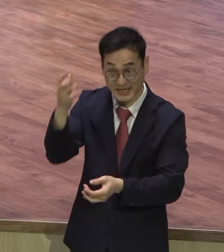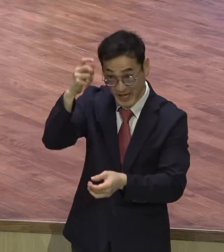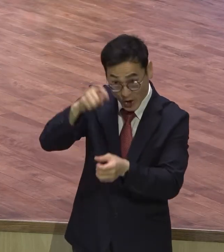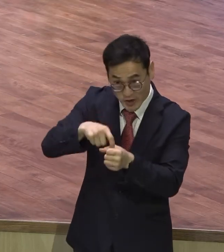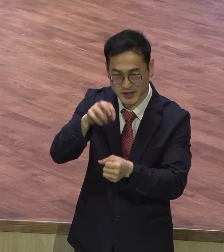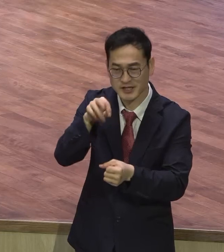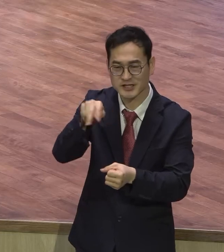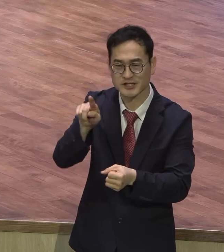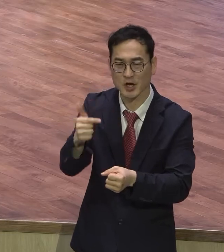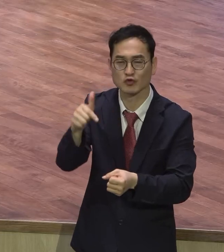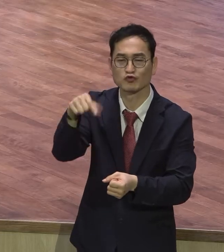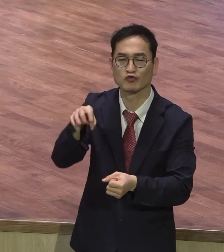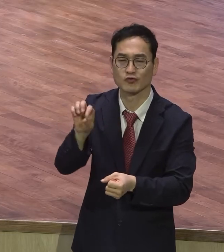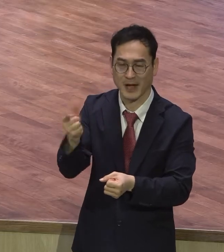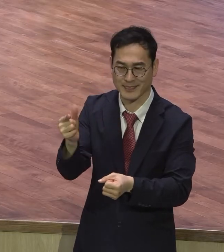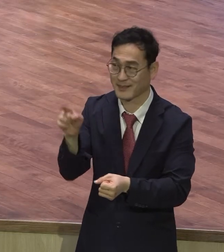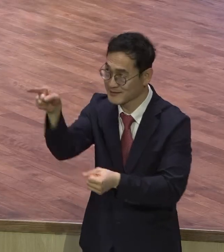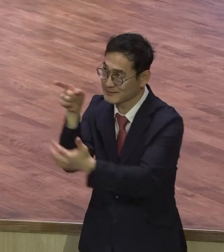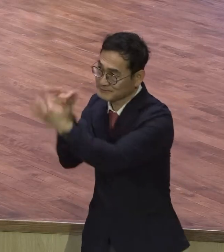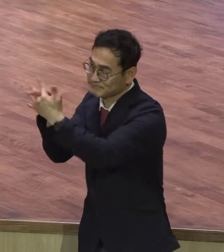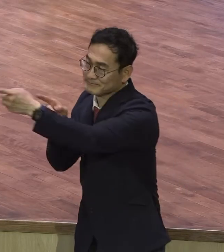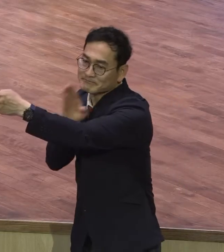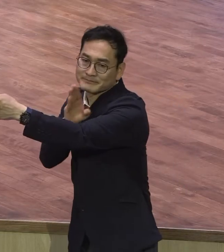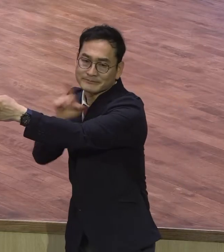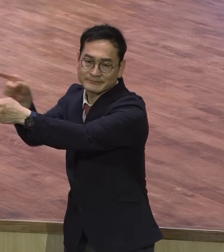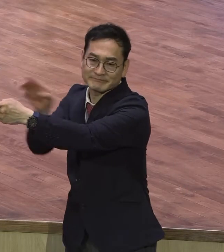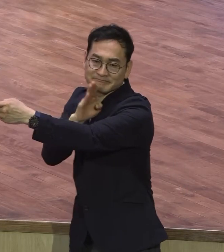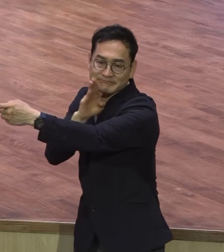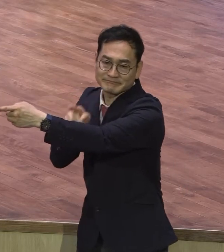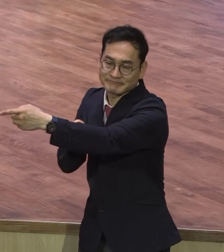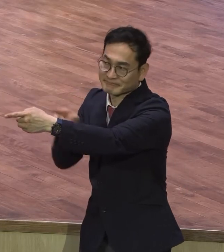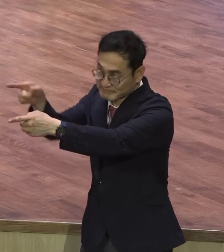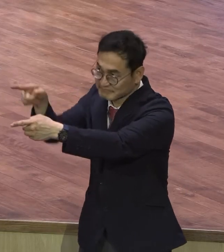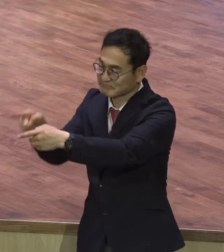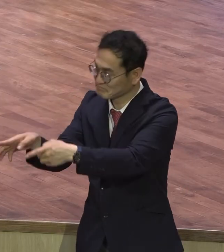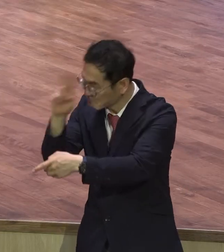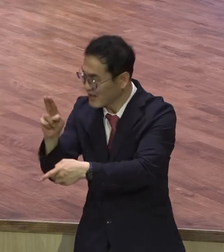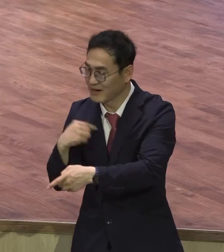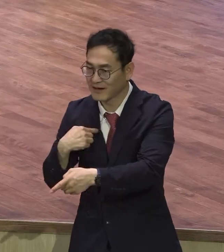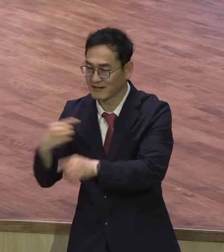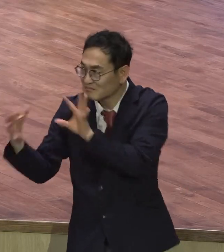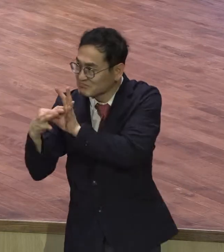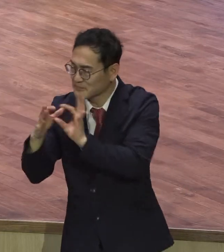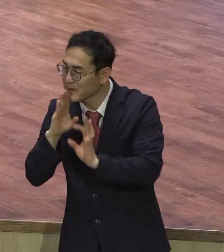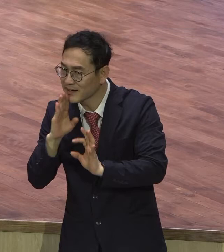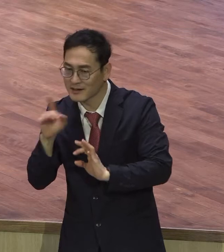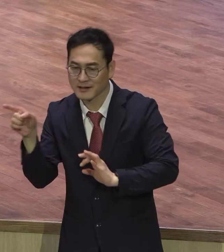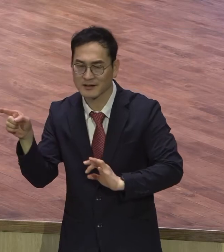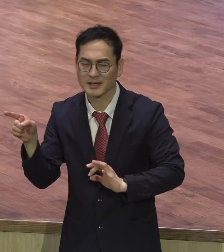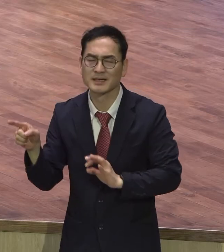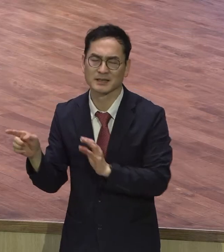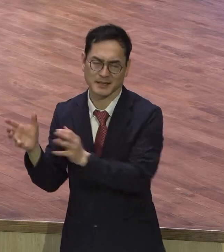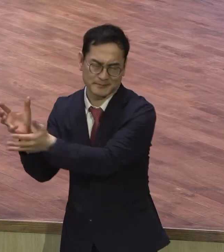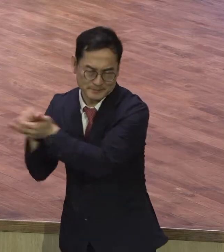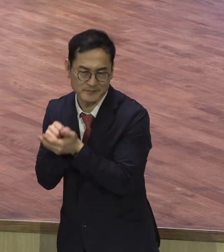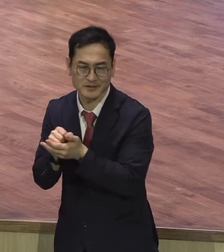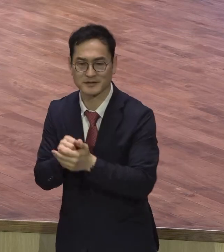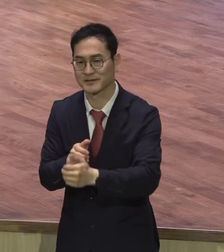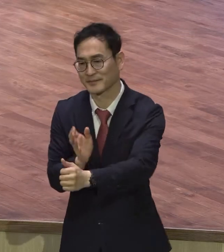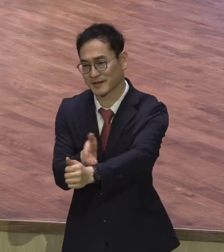현장에서 그야말로 하나님의 역사를 체험하게 된다 영적 모든 성도들 오늘 보여주신